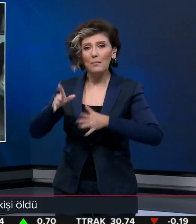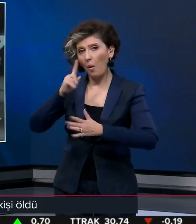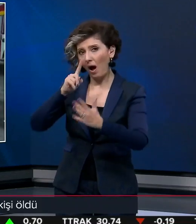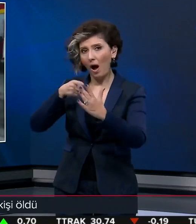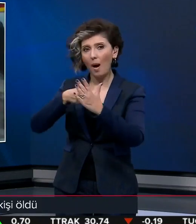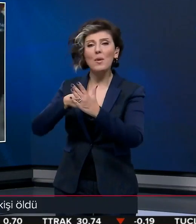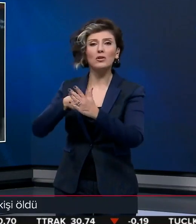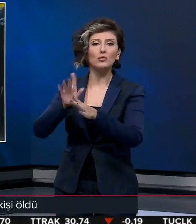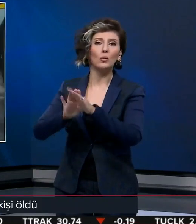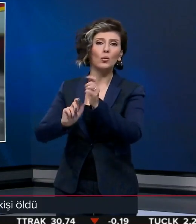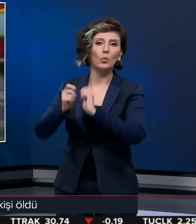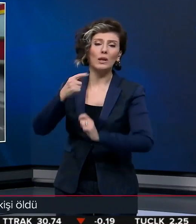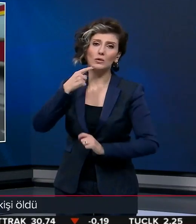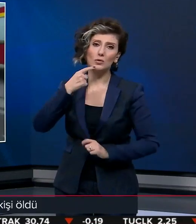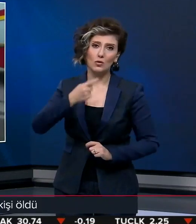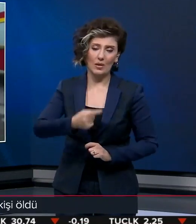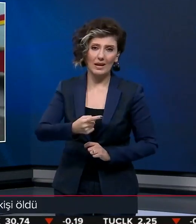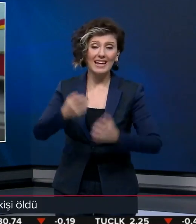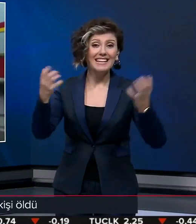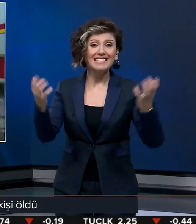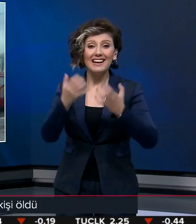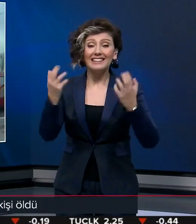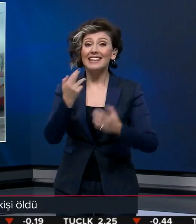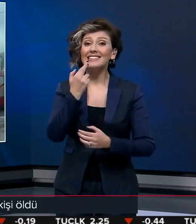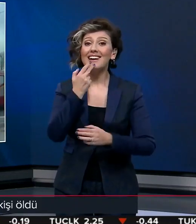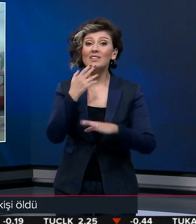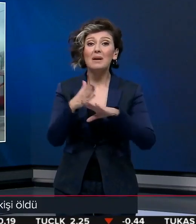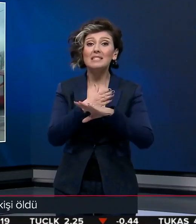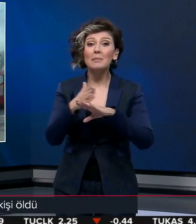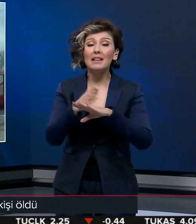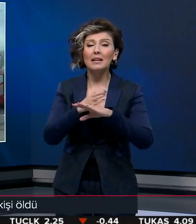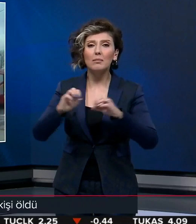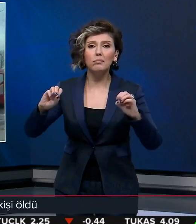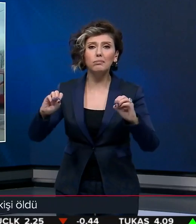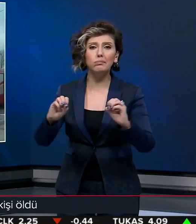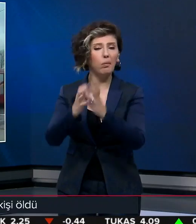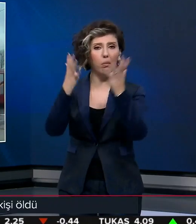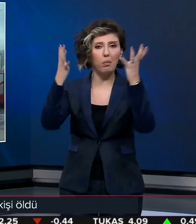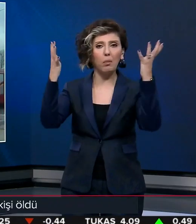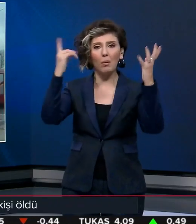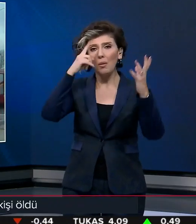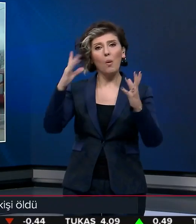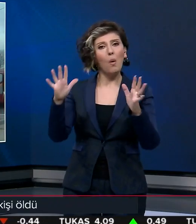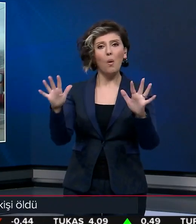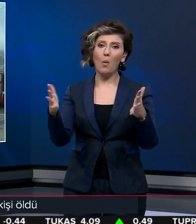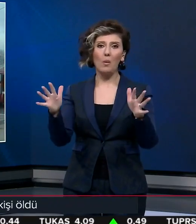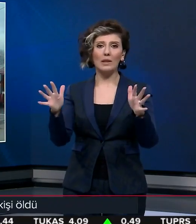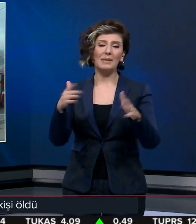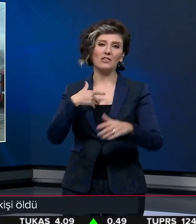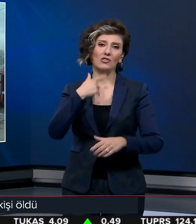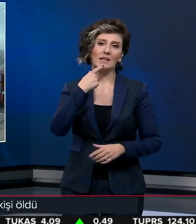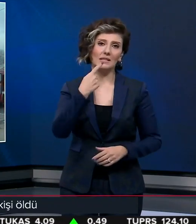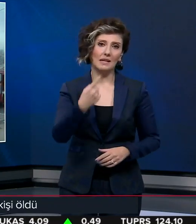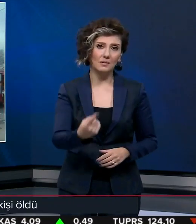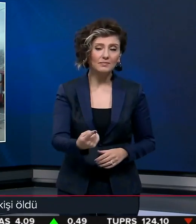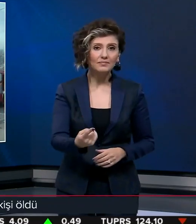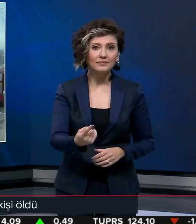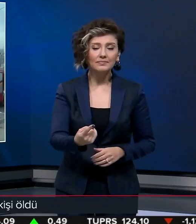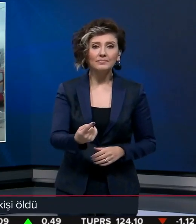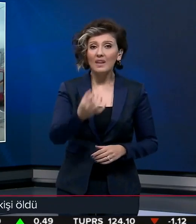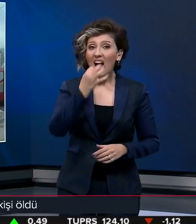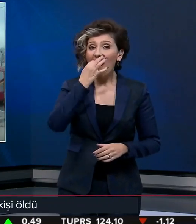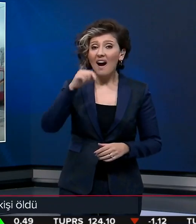amaçlı olarak kullanıldığını söyledi. Yangının kağıt malzemelerinin tutuşmasından kaynaklanabileceğini ifade etti.